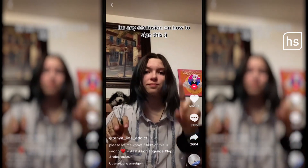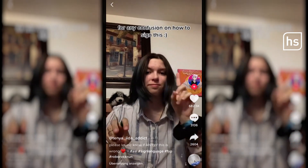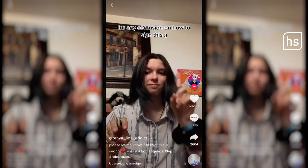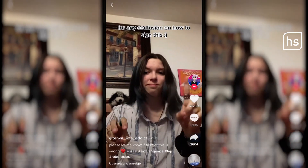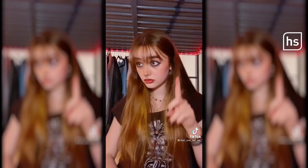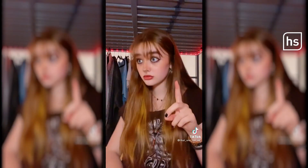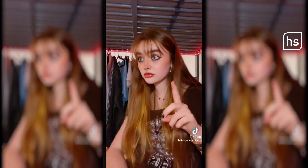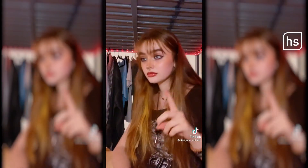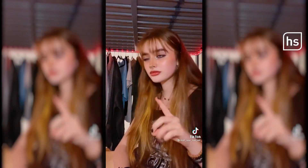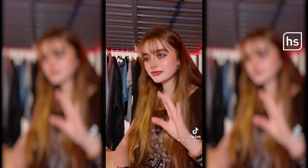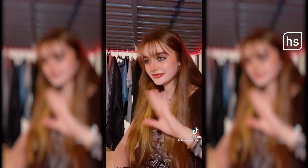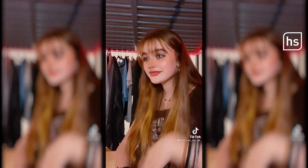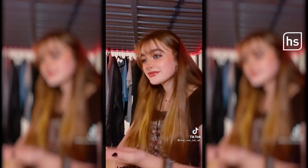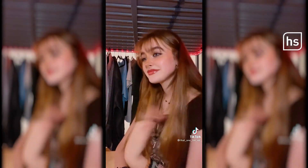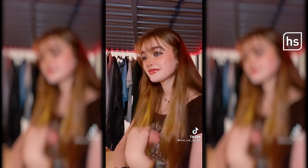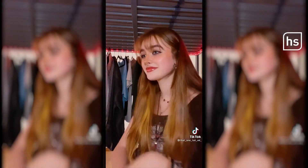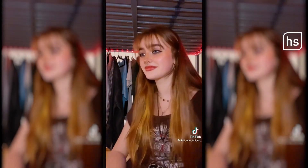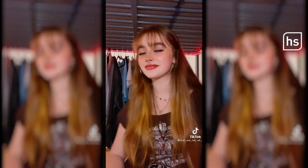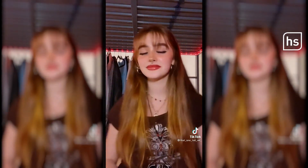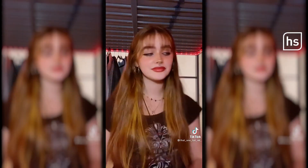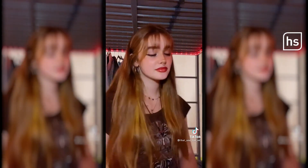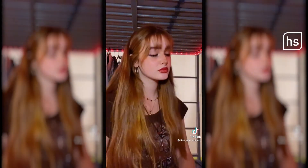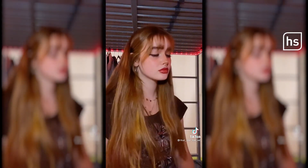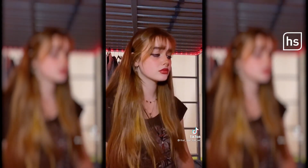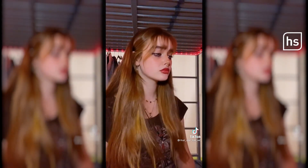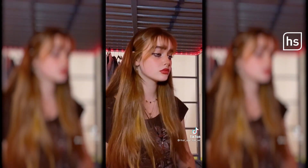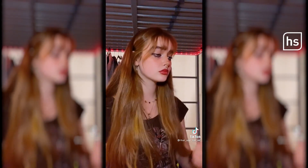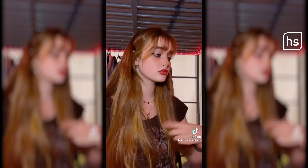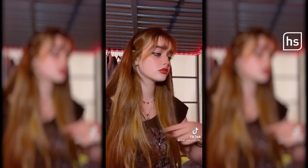Weg zu mehr Inklusion? Oder sind solche Videos ein Fall von gut gemeint ist nicht gut gemacht?